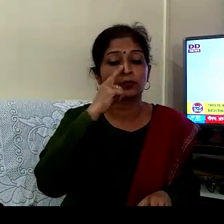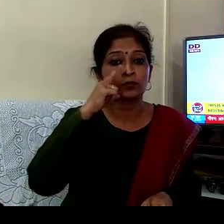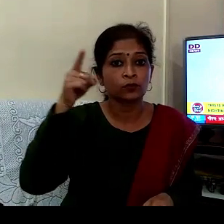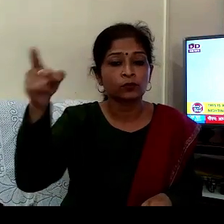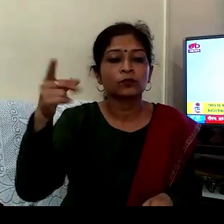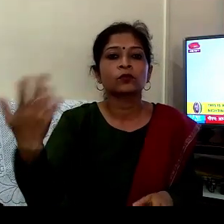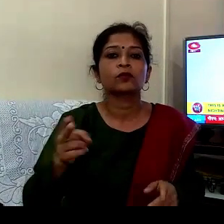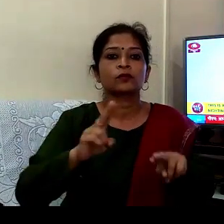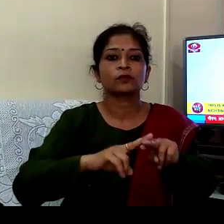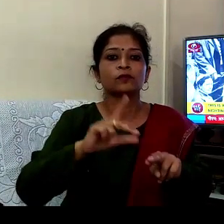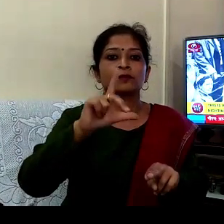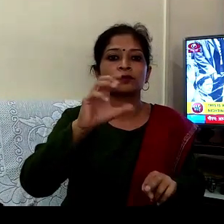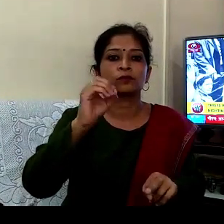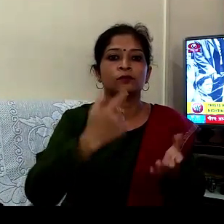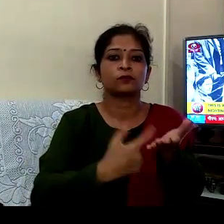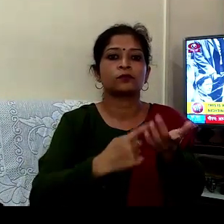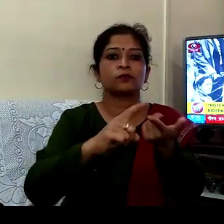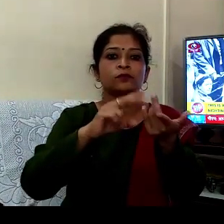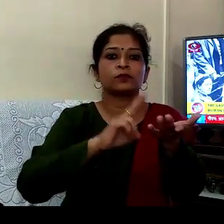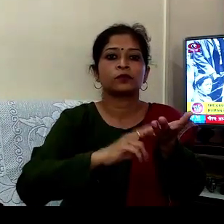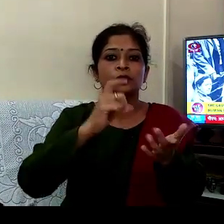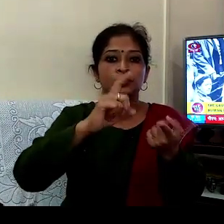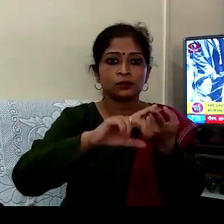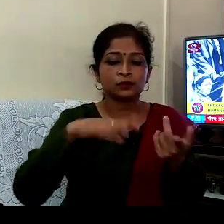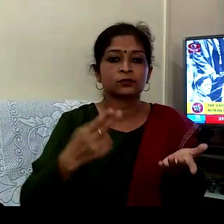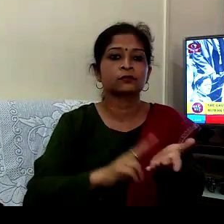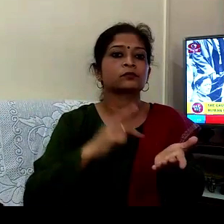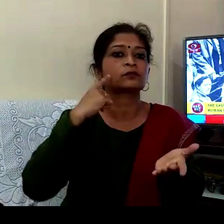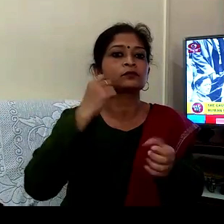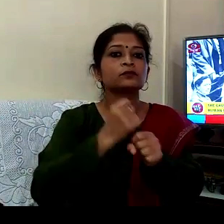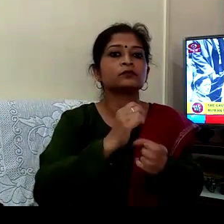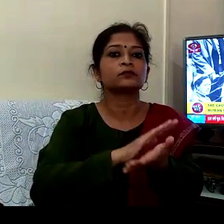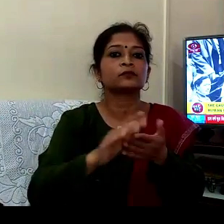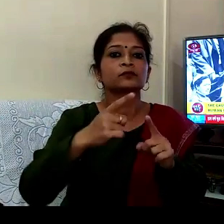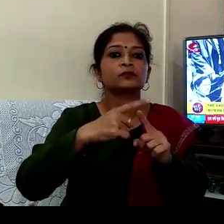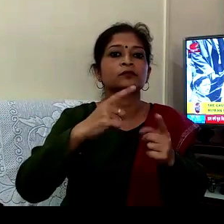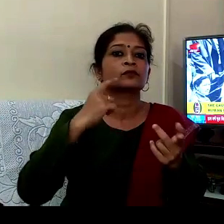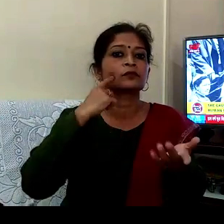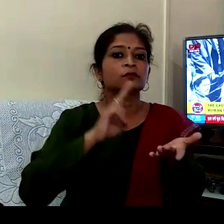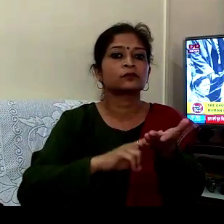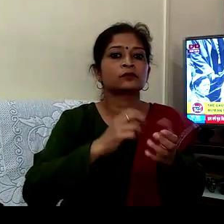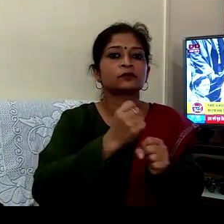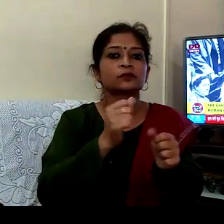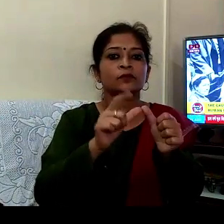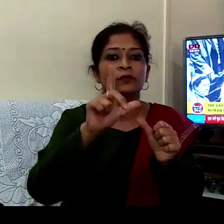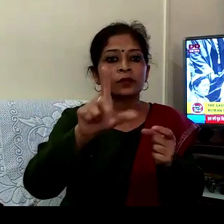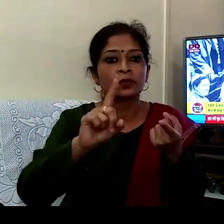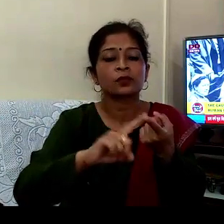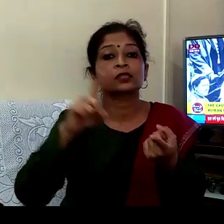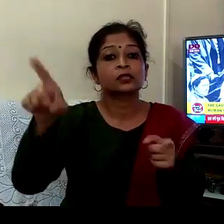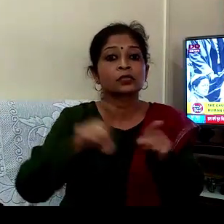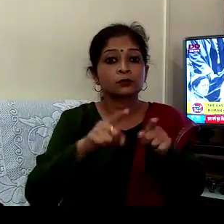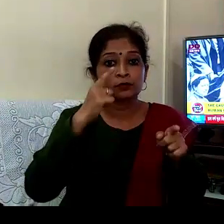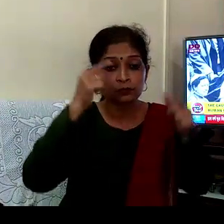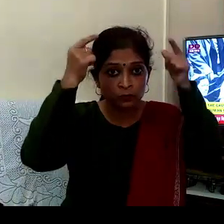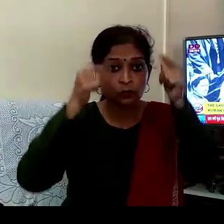سے جڑا ہوا ہے جنہوں نے مانو سیوہ کو نرسنگ کو ایک نئی پہچان دی ایک